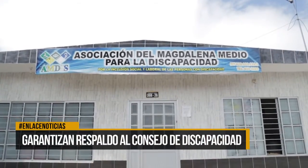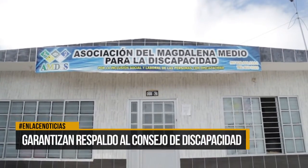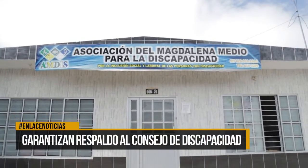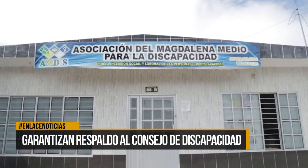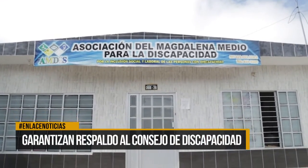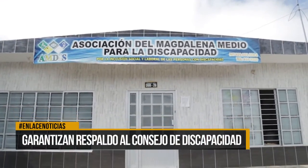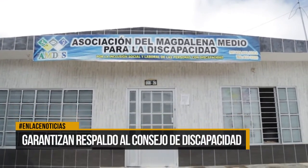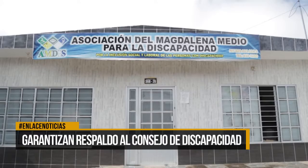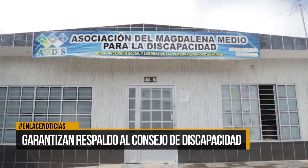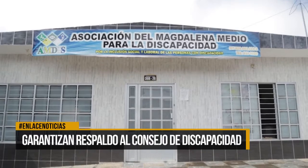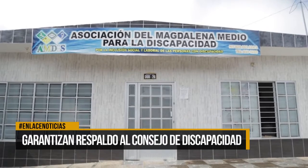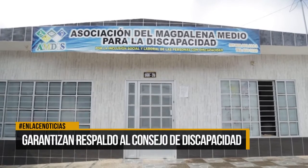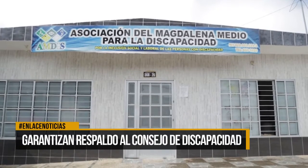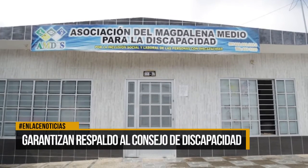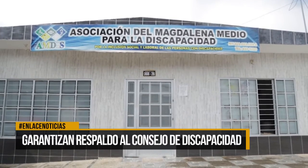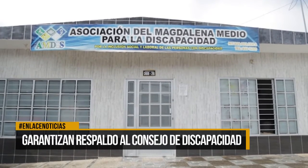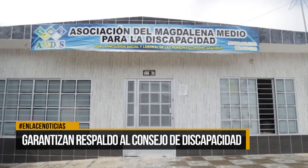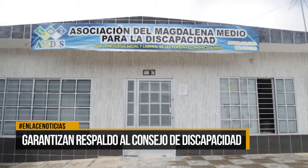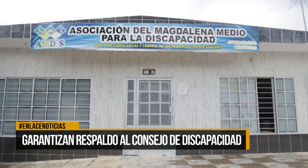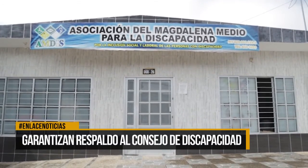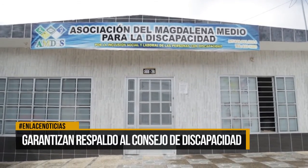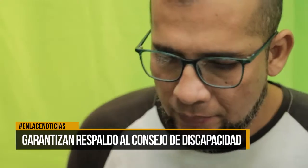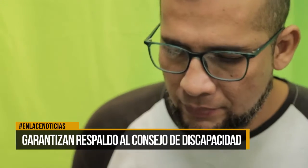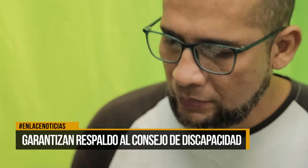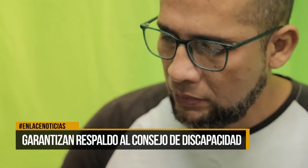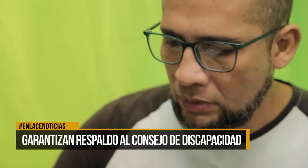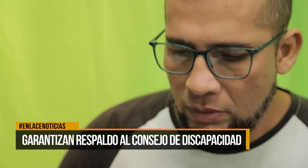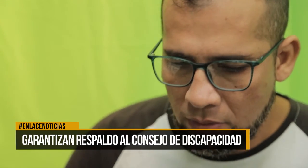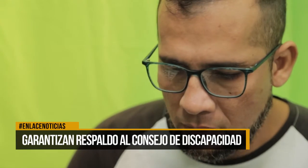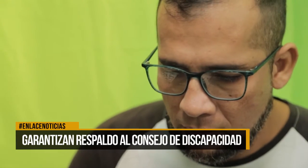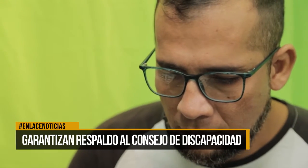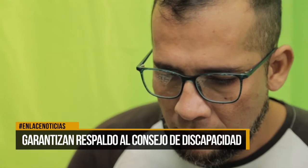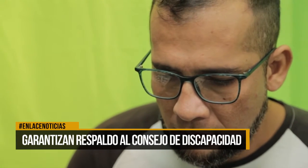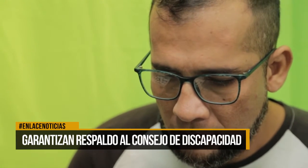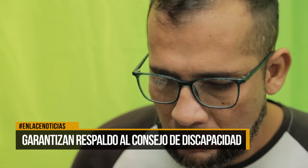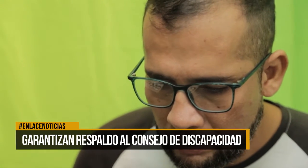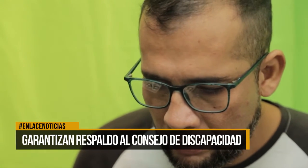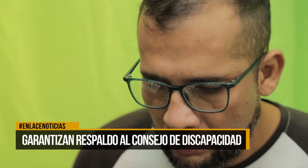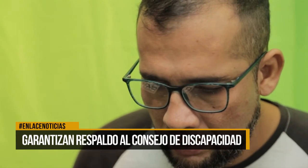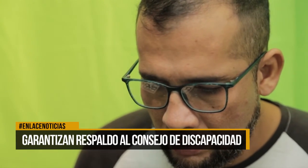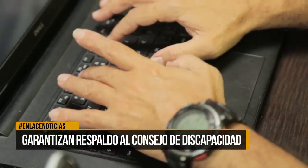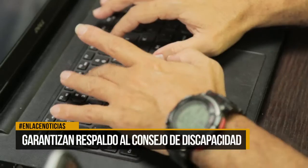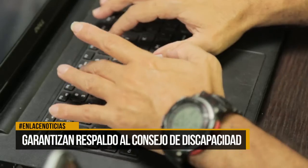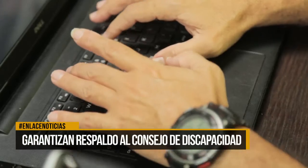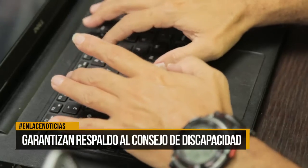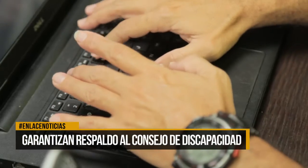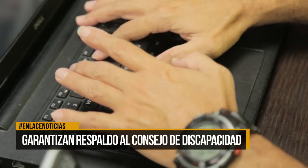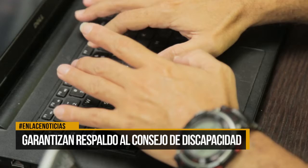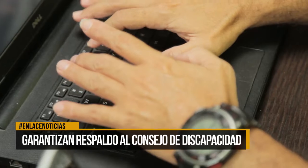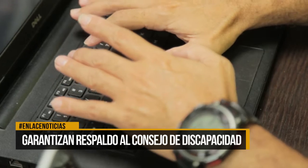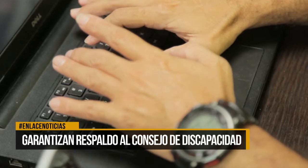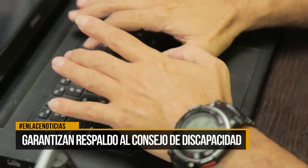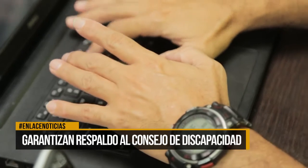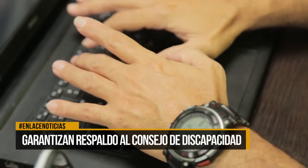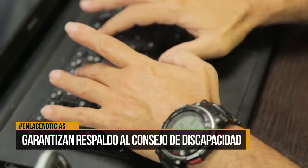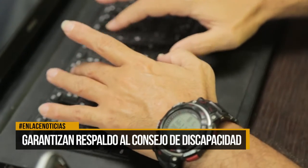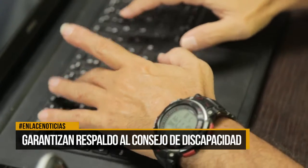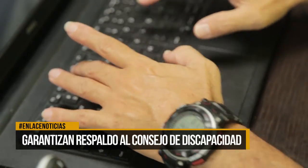a fin de hacer procesos de inclusión para las personas con discapacidad. Muy emotivo el hecho de que haya sido el señor alcalde quien toma el